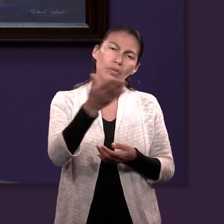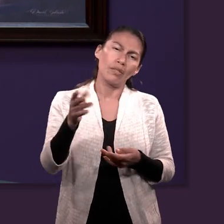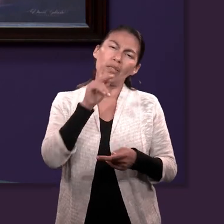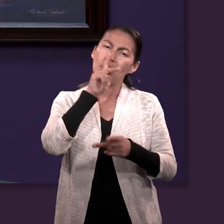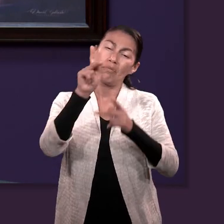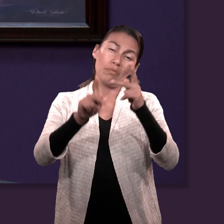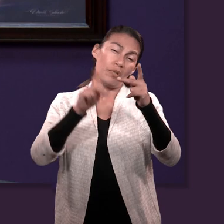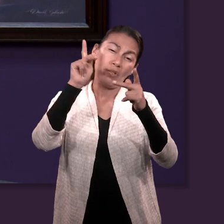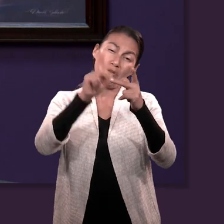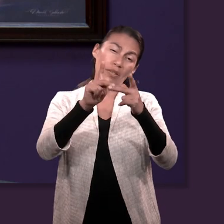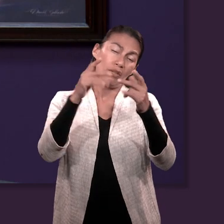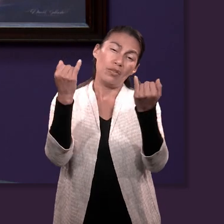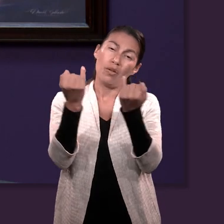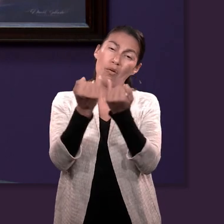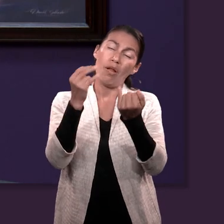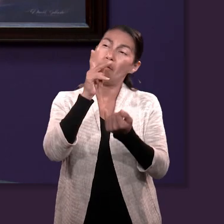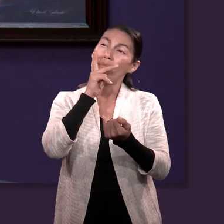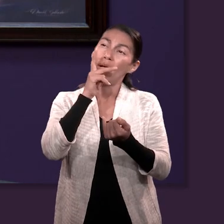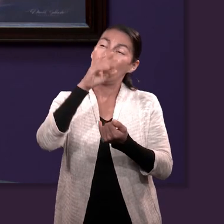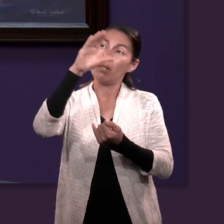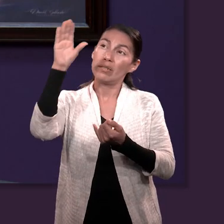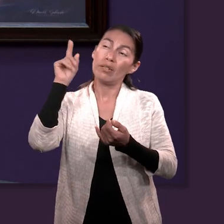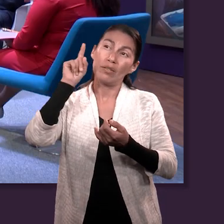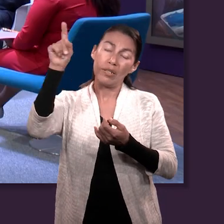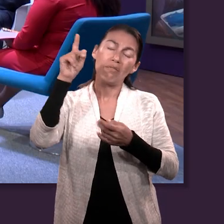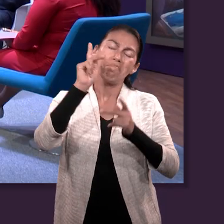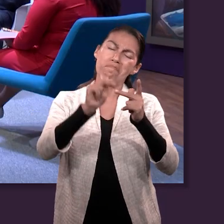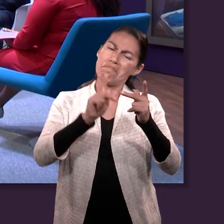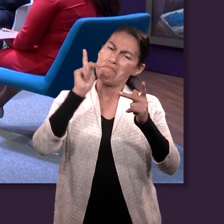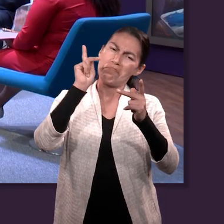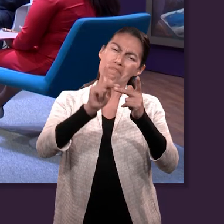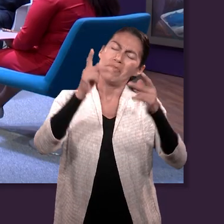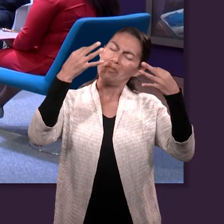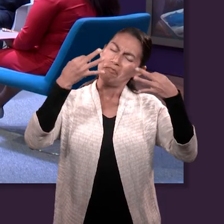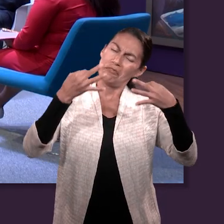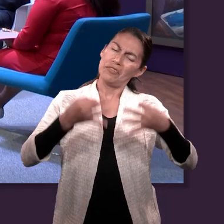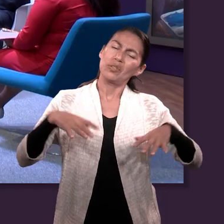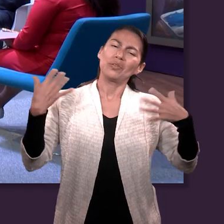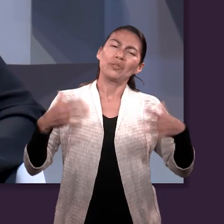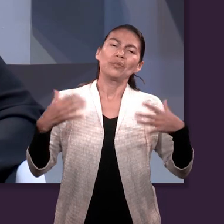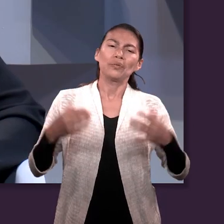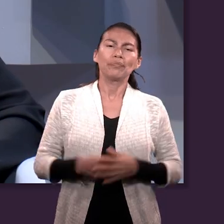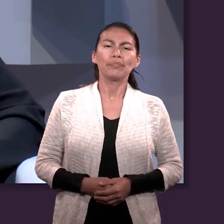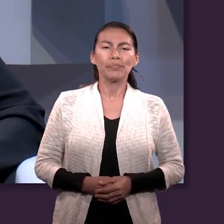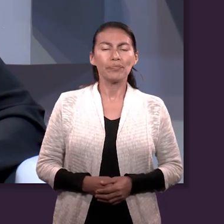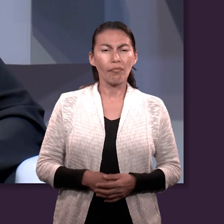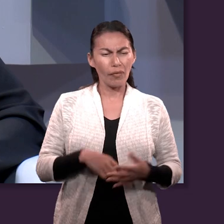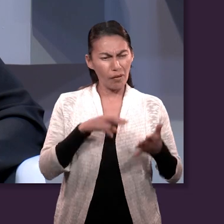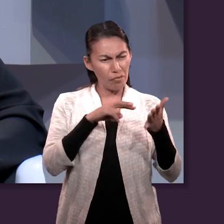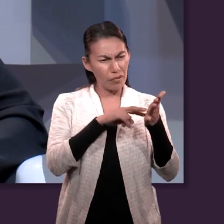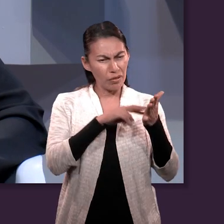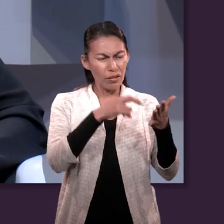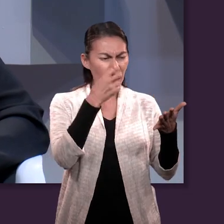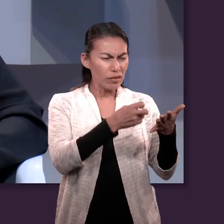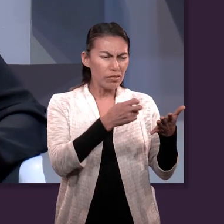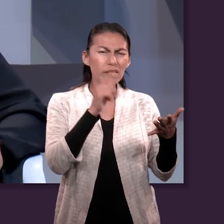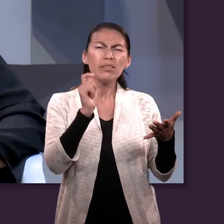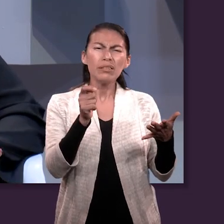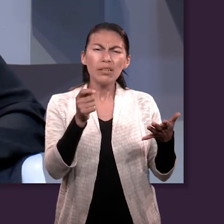vuestro Padre que está en los cielos es perfecto. ¿Qué enseñanzas nos dejan estos versículos sobre la actitud que